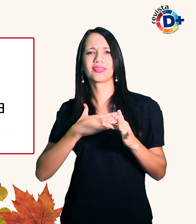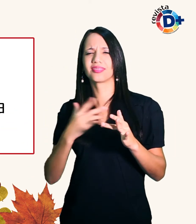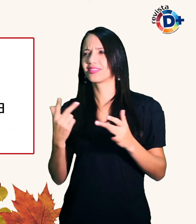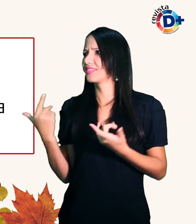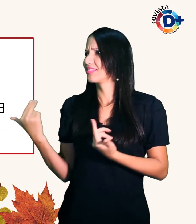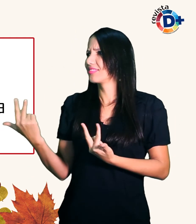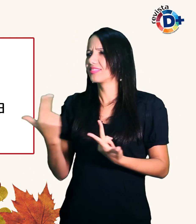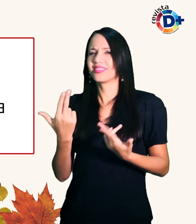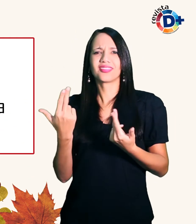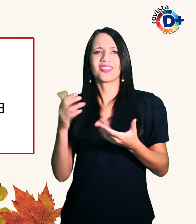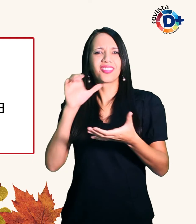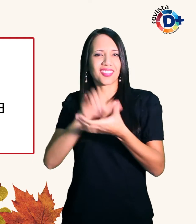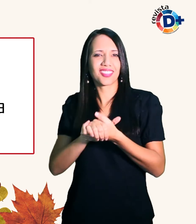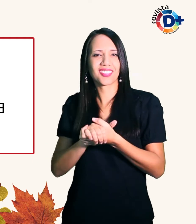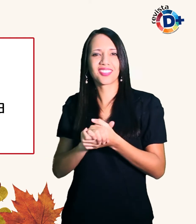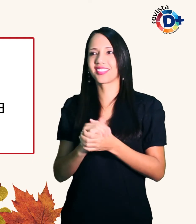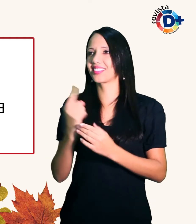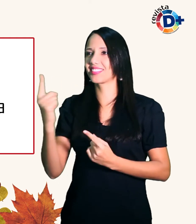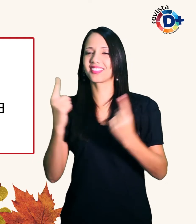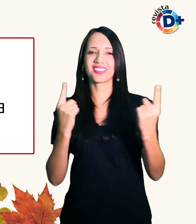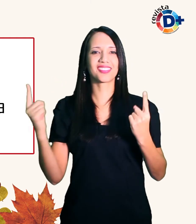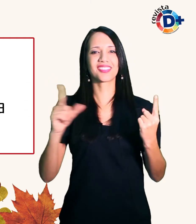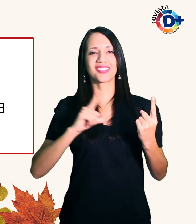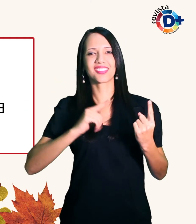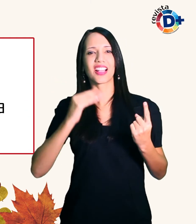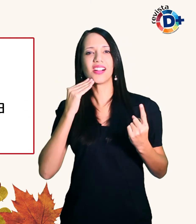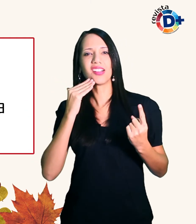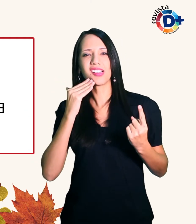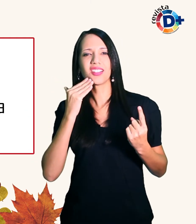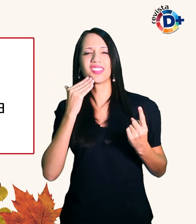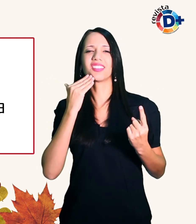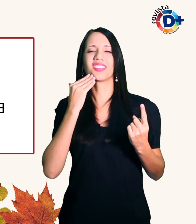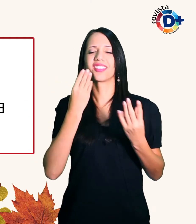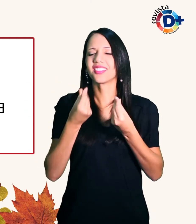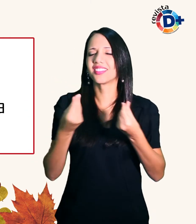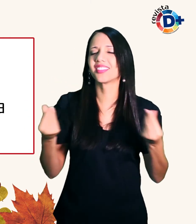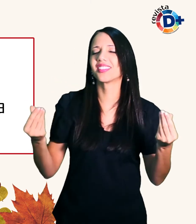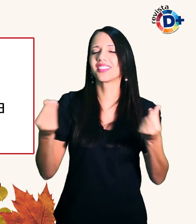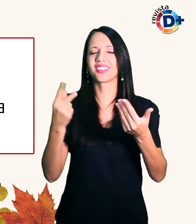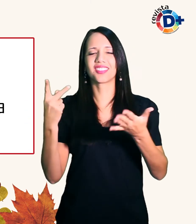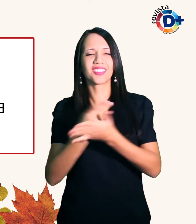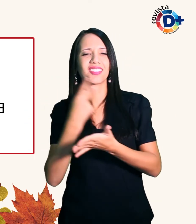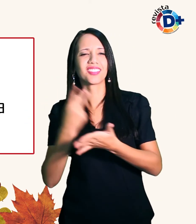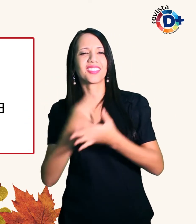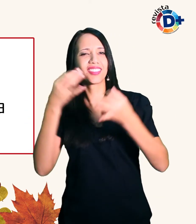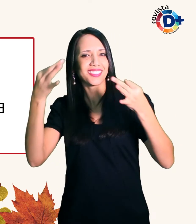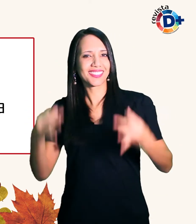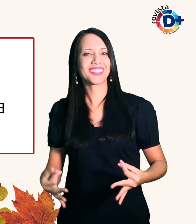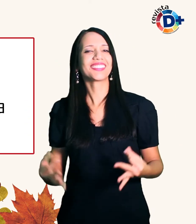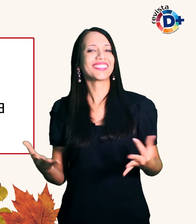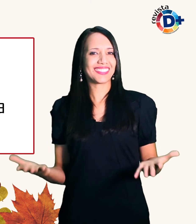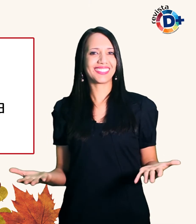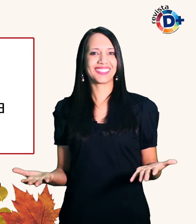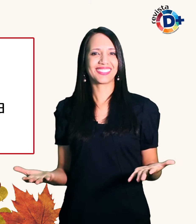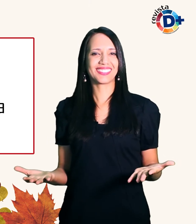casal cada um com seus defeitos e qualidades erros e acertos E completa